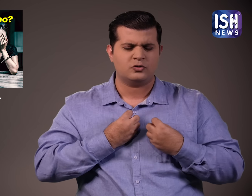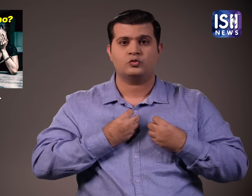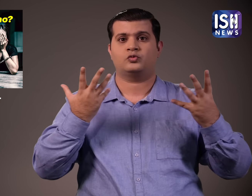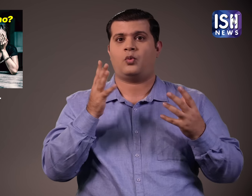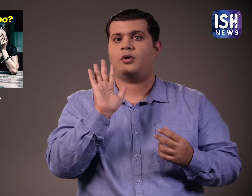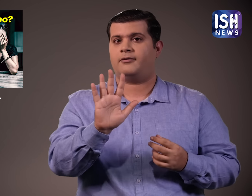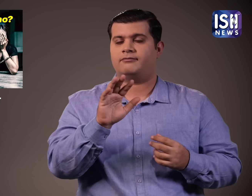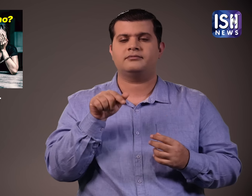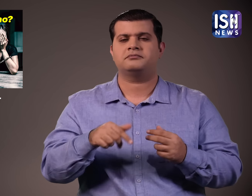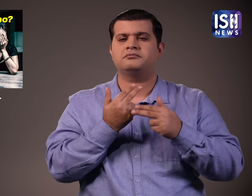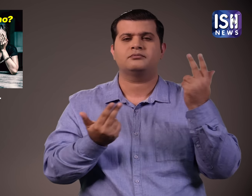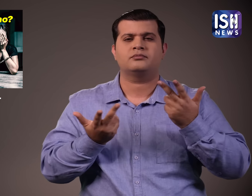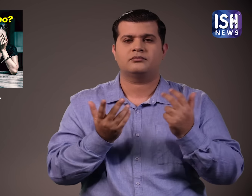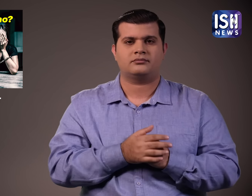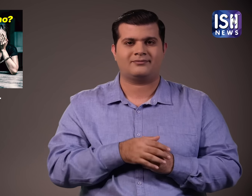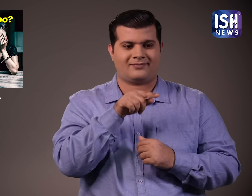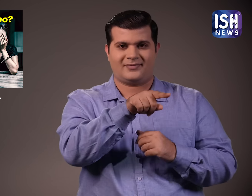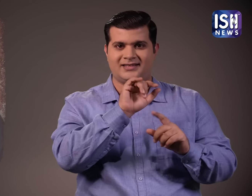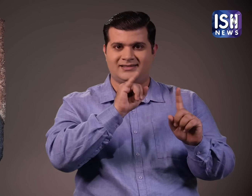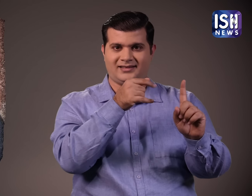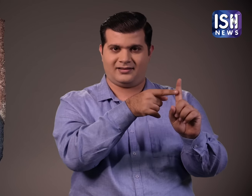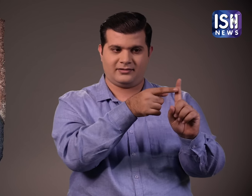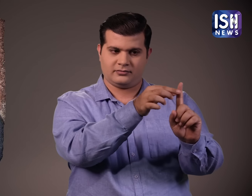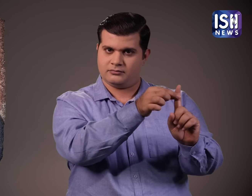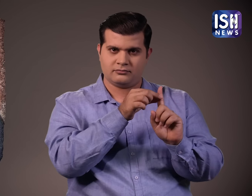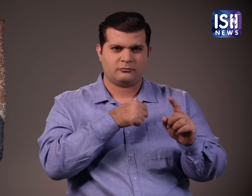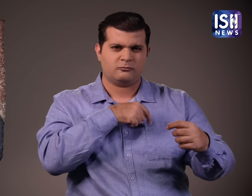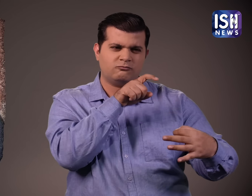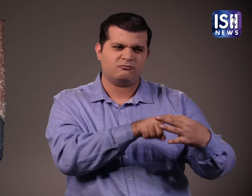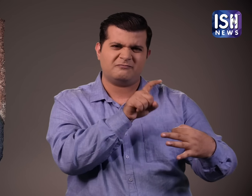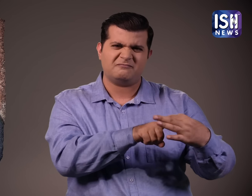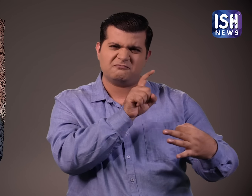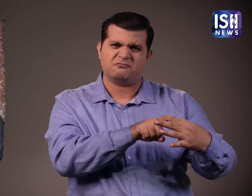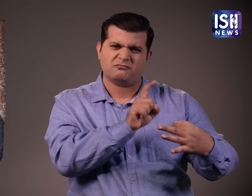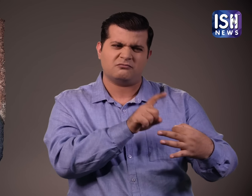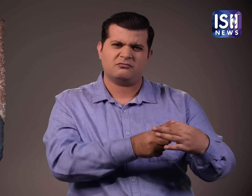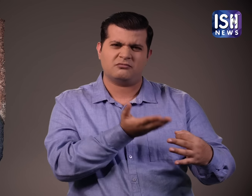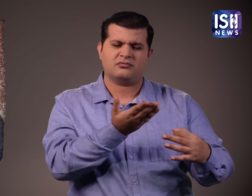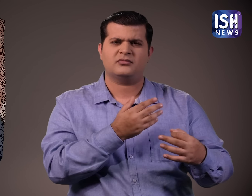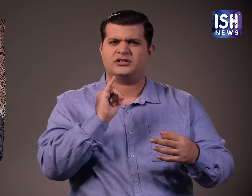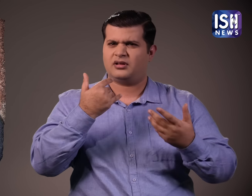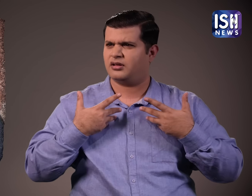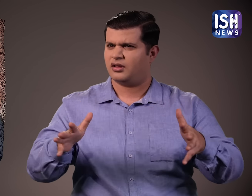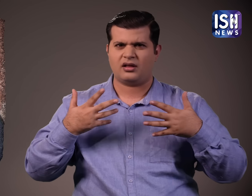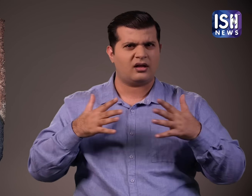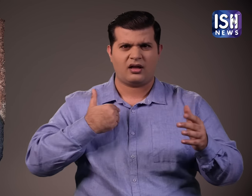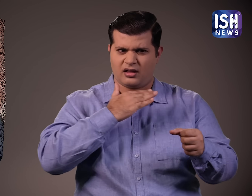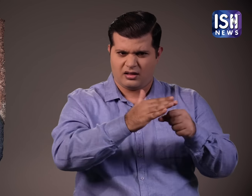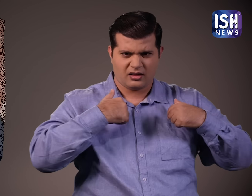बहुत ही शॉकिंग था मैं आपको बताता हूँ क्या हुआ जै से जब पूचताच की गई तो जै ने कहा कि मैंने कुछ नहीं